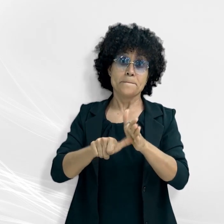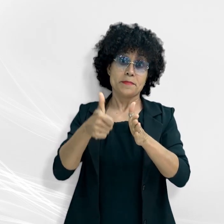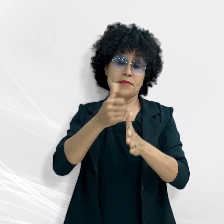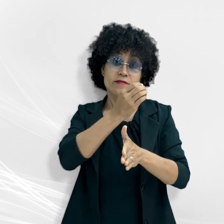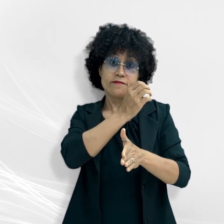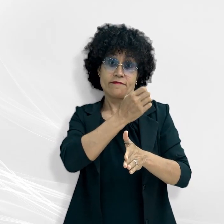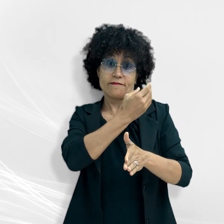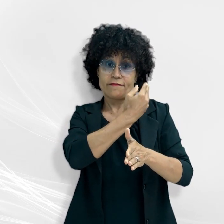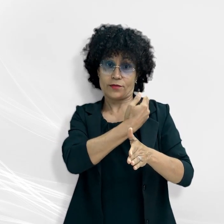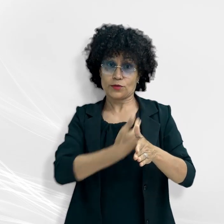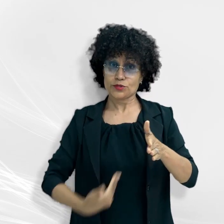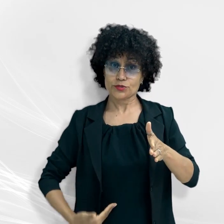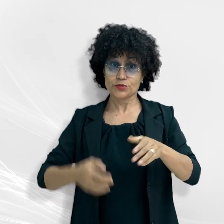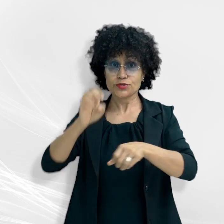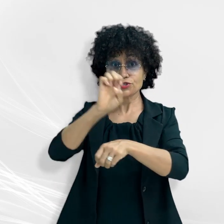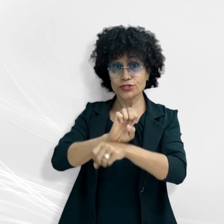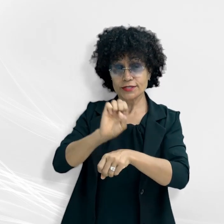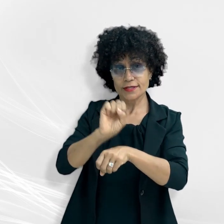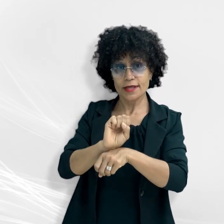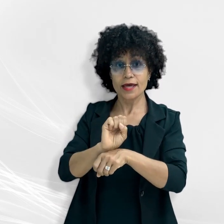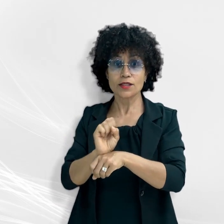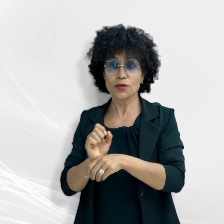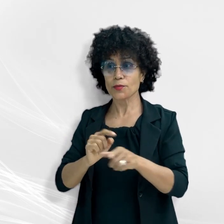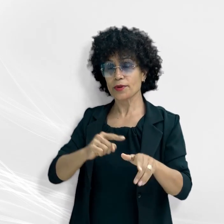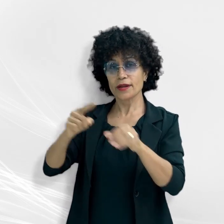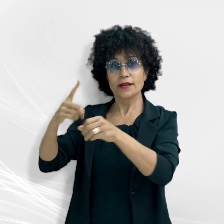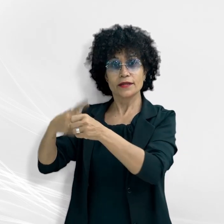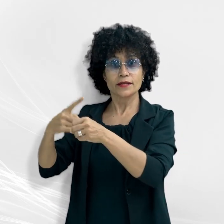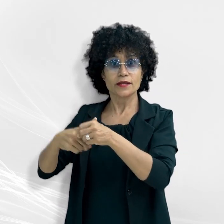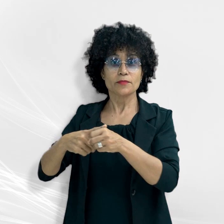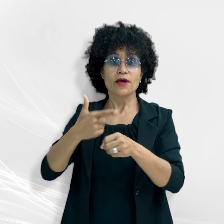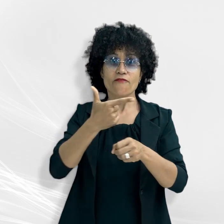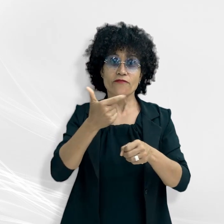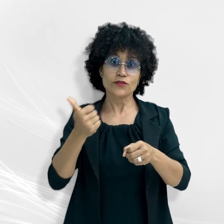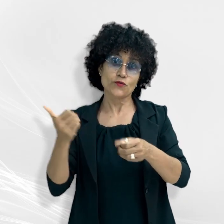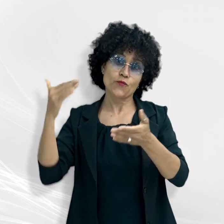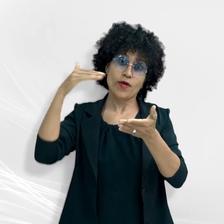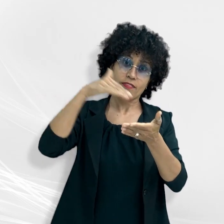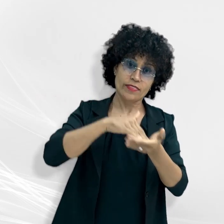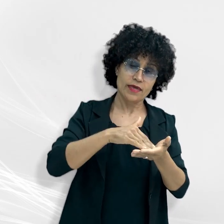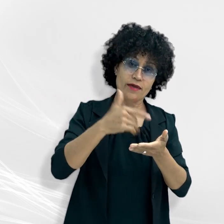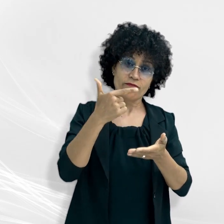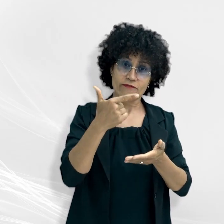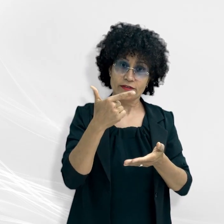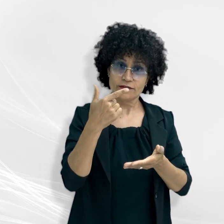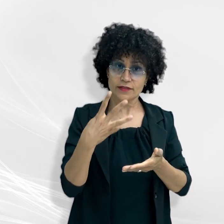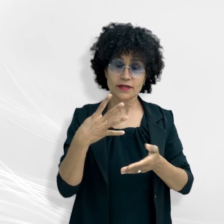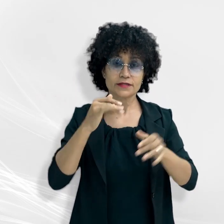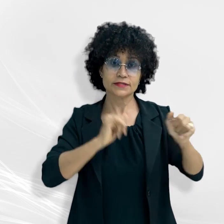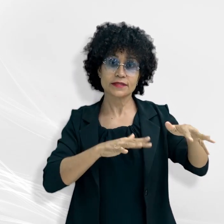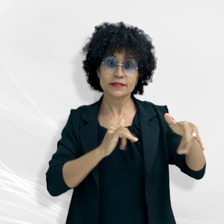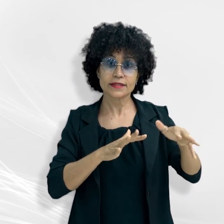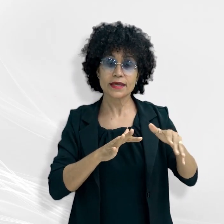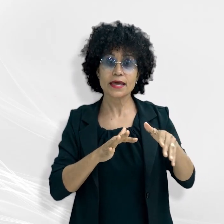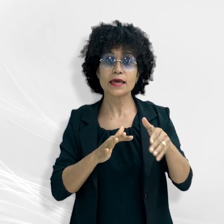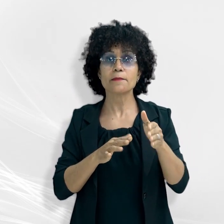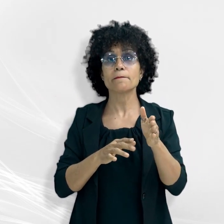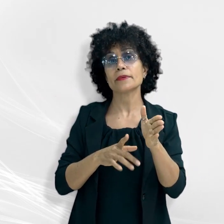cidade do interior. A semana ocorre de 21 a 23 de setembro, com ações como realização de consultas médicas,